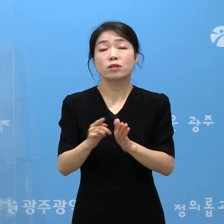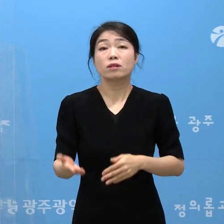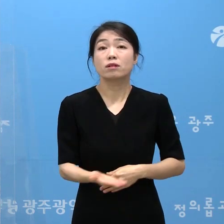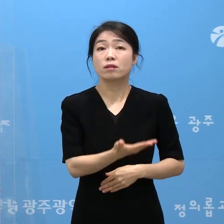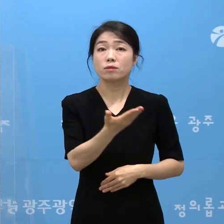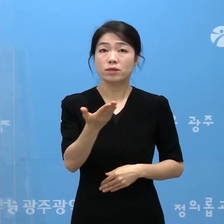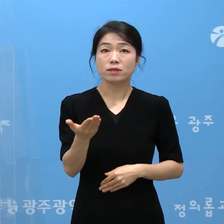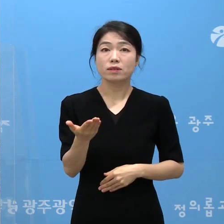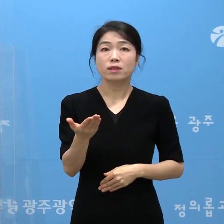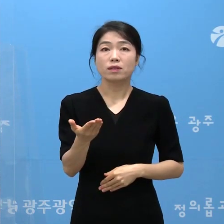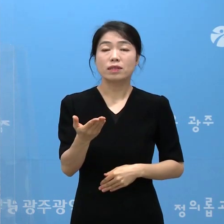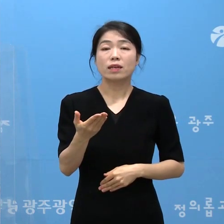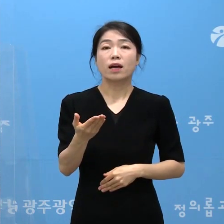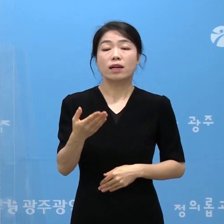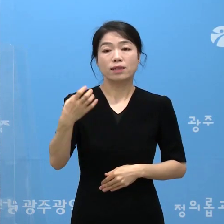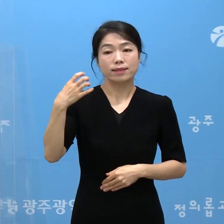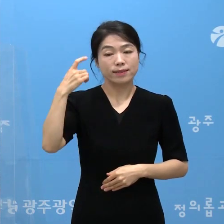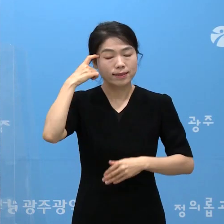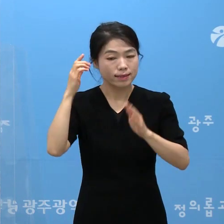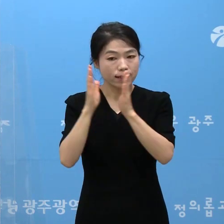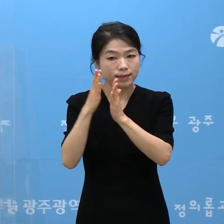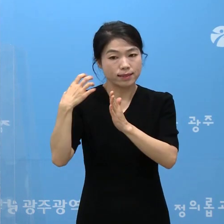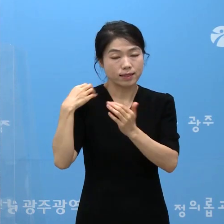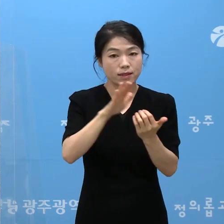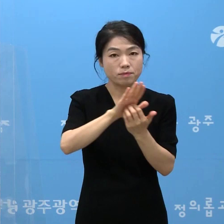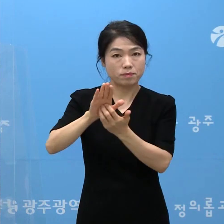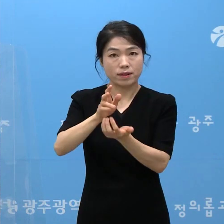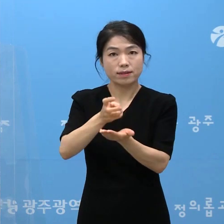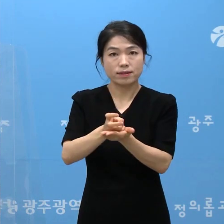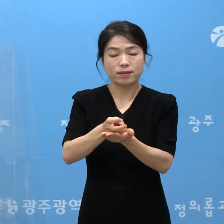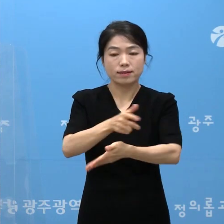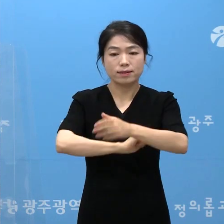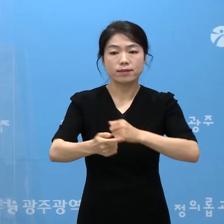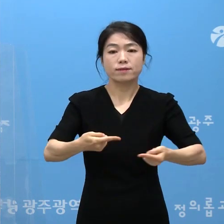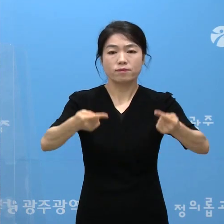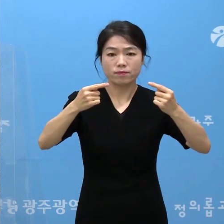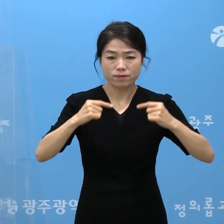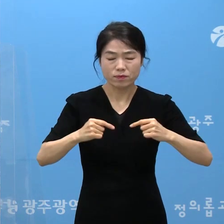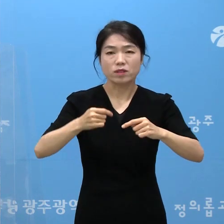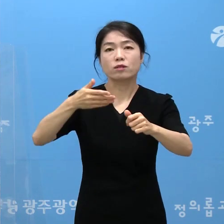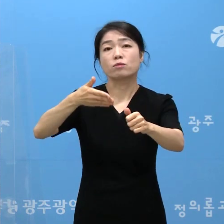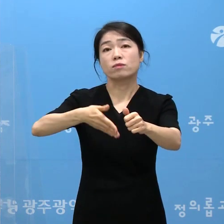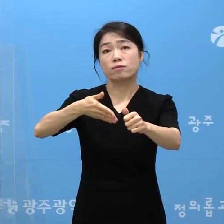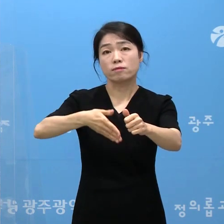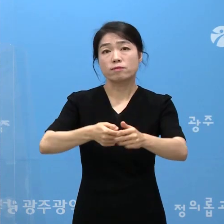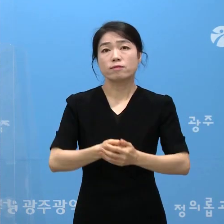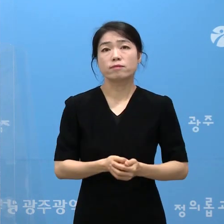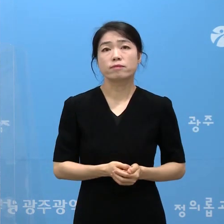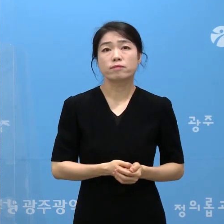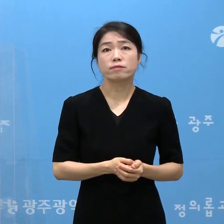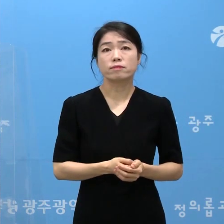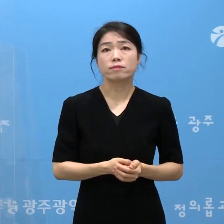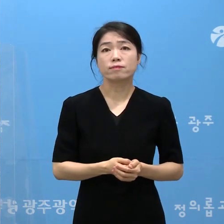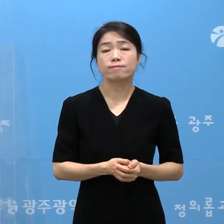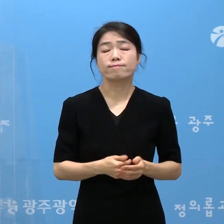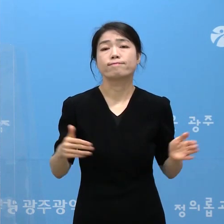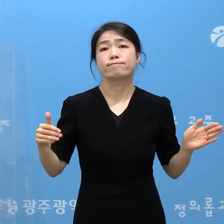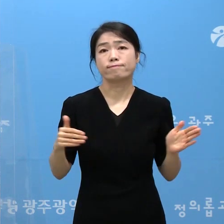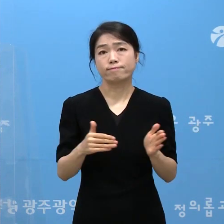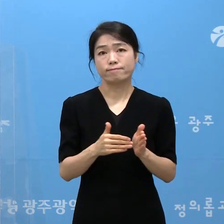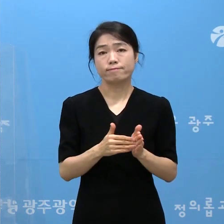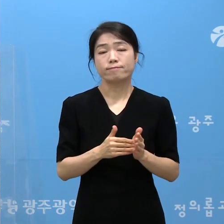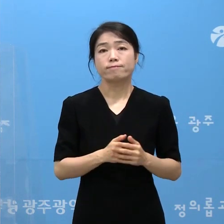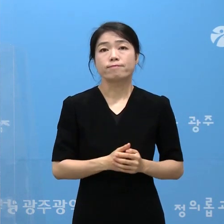여러분께서도 자율 책임 방역제에 적극 동참해 주시기를 다시 한 번 간곡히 부탁드립니다. 이상으로